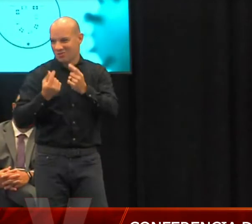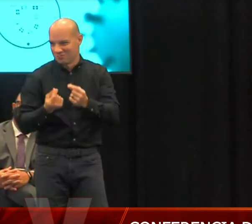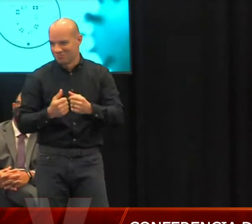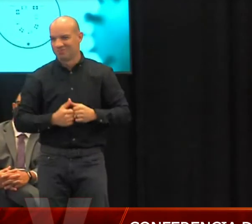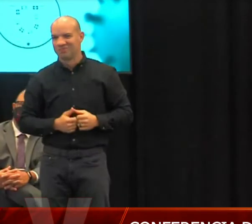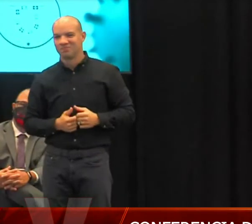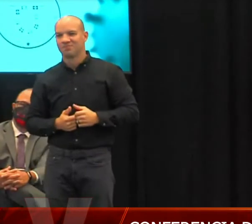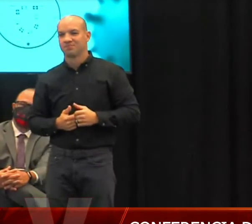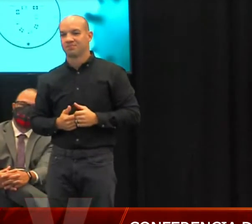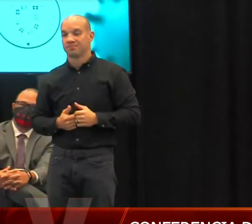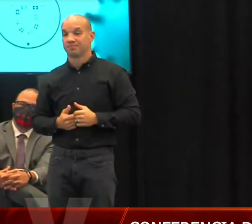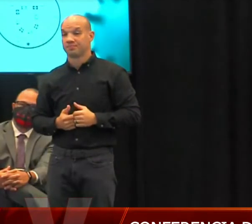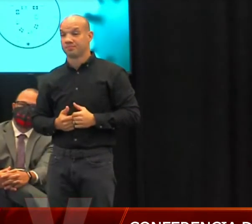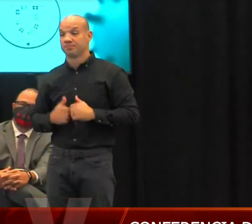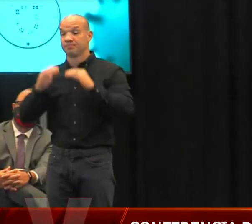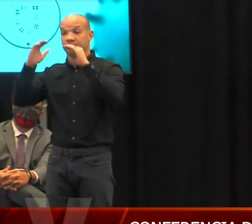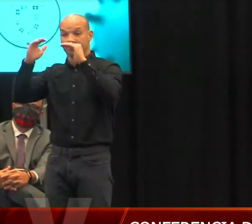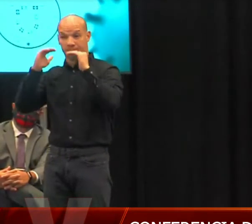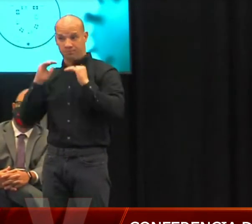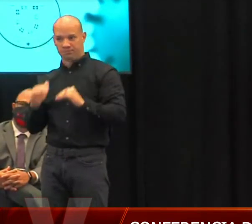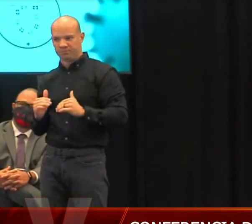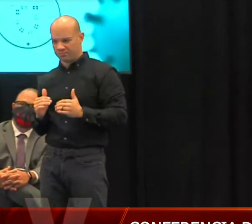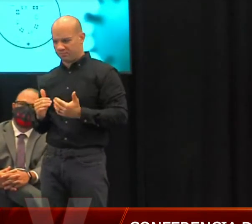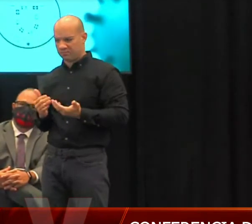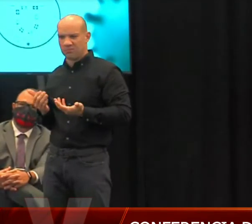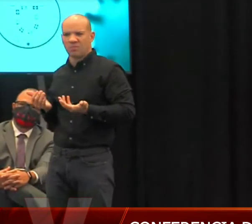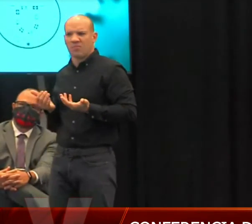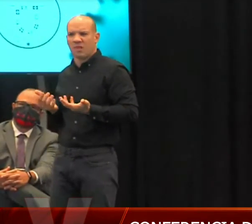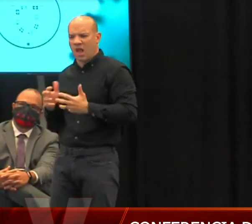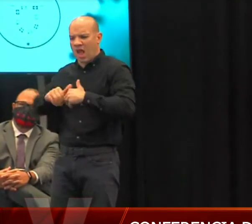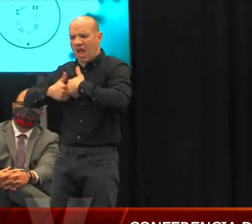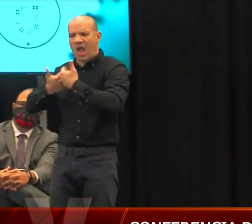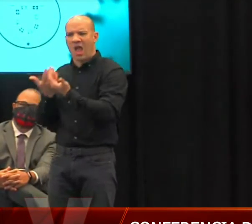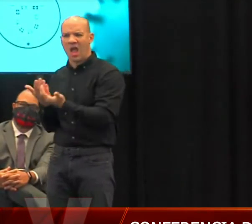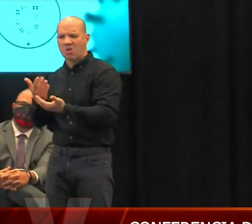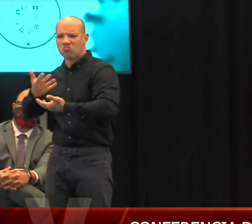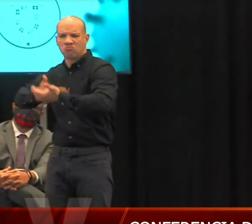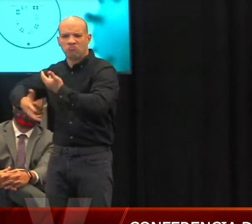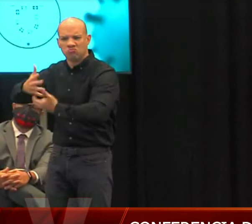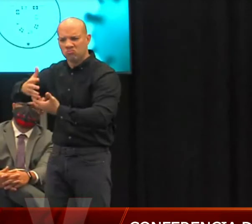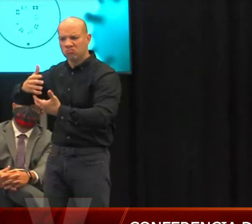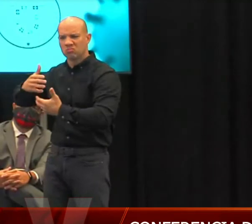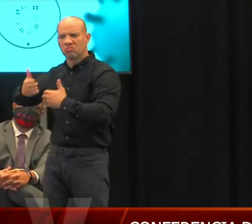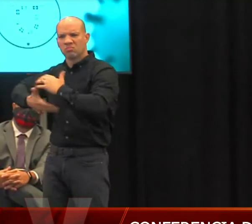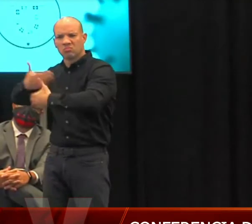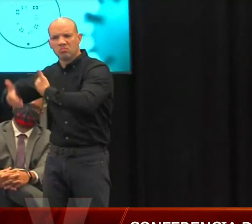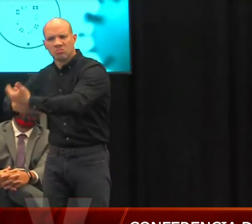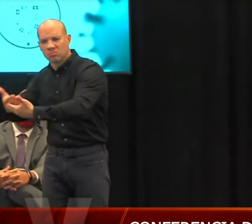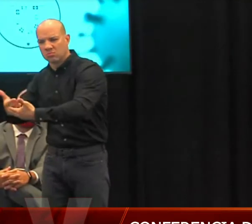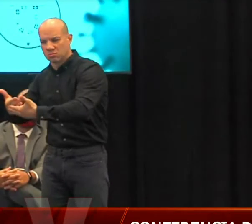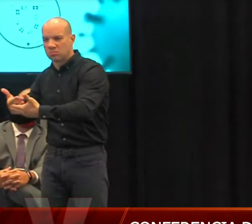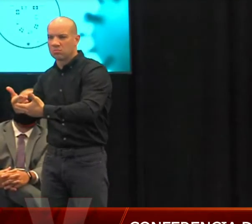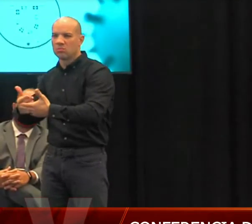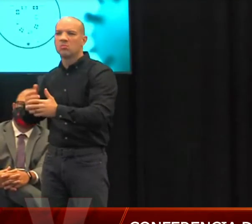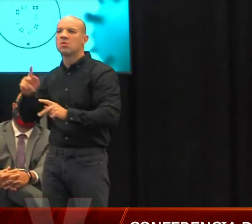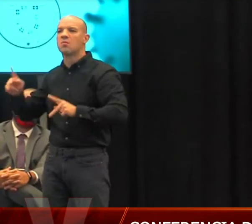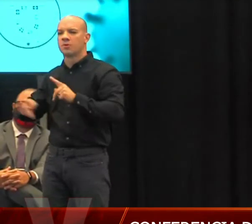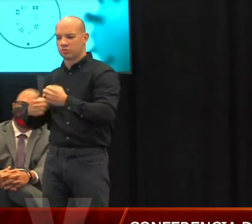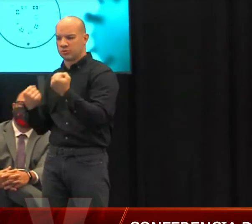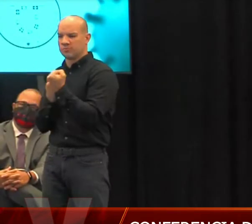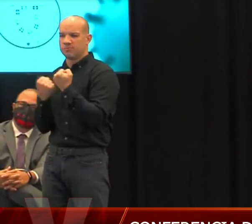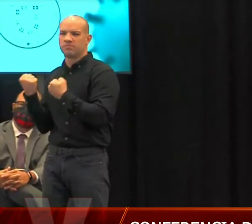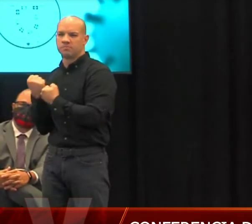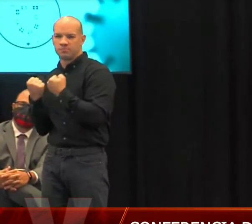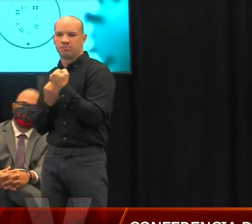está fundamentado en un principio básico, la colaboración ciudadana. Cada persona que no colabore,